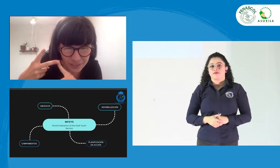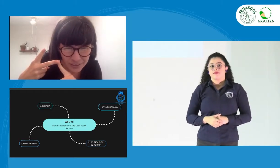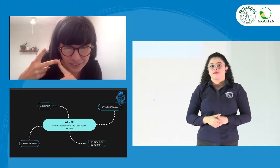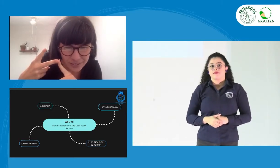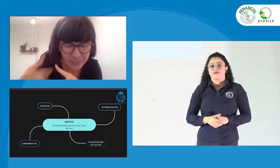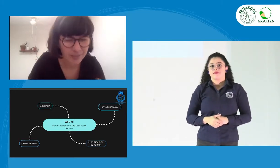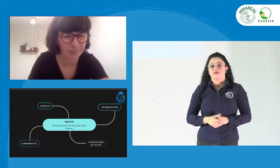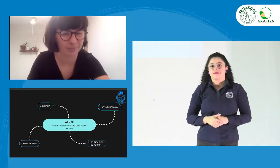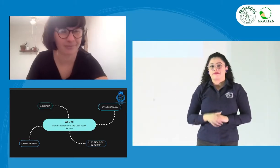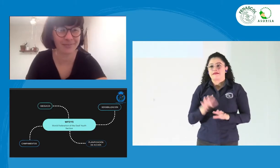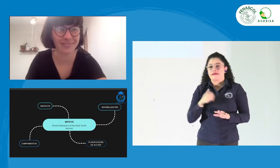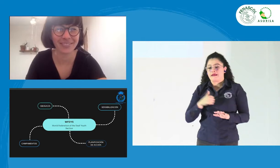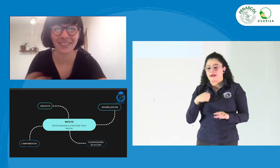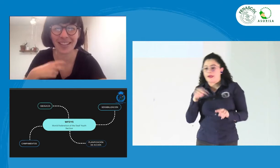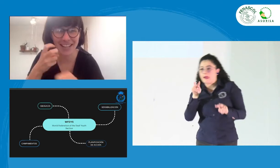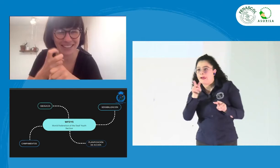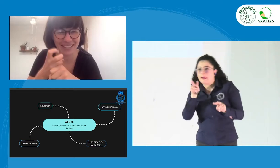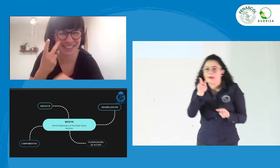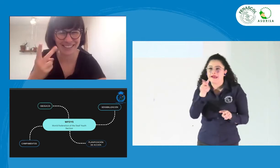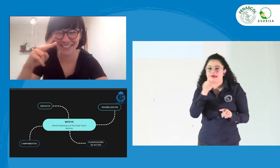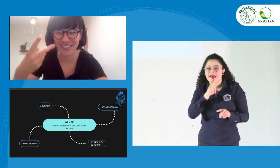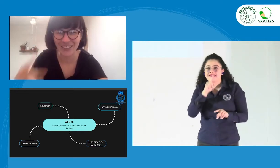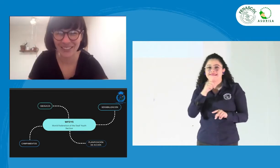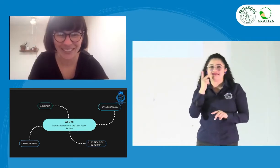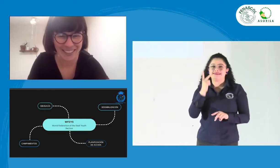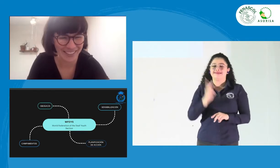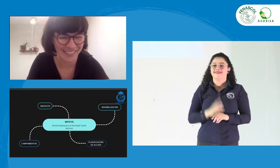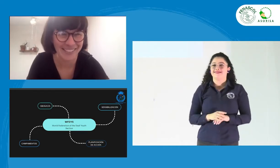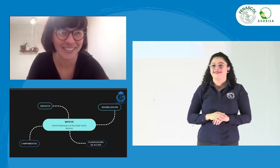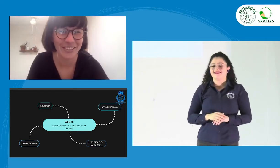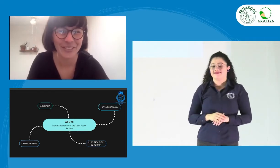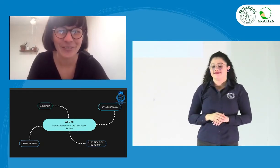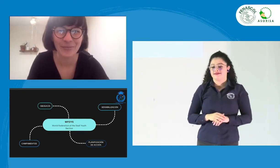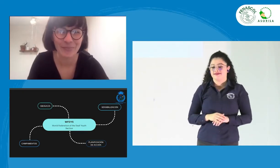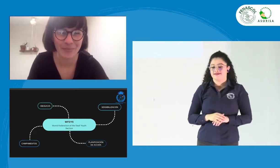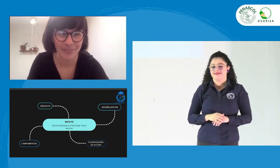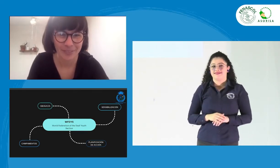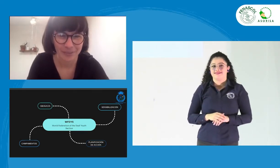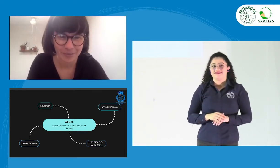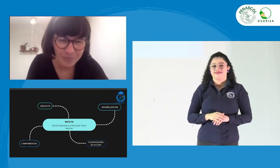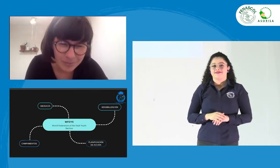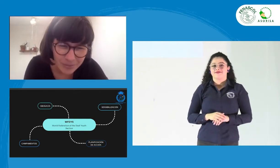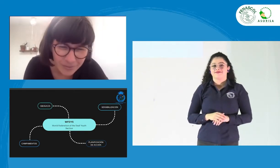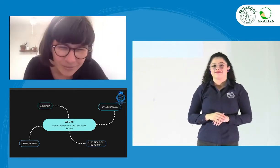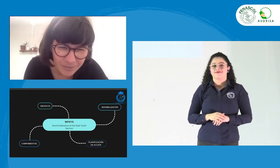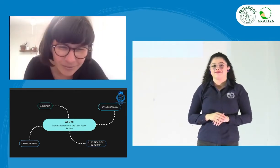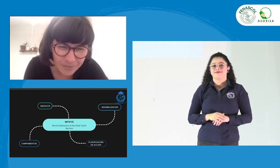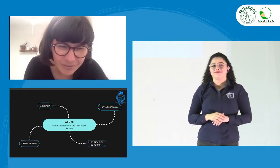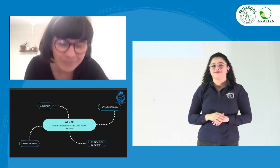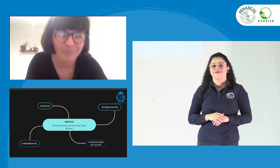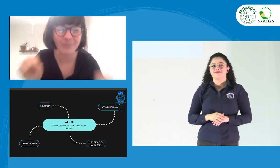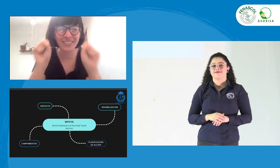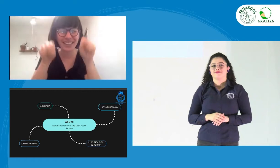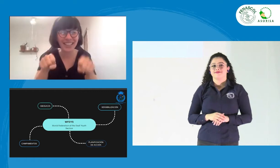ve el segundo, no lo veo muy bien, disculpen. Es que está muy pequeña la presentación. ¿Podrías darle zoom?